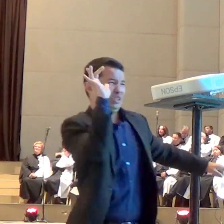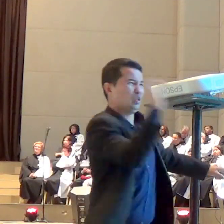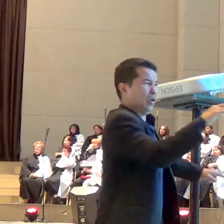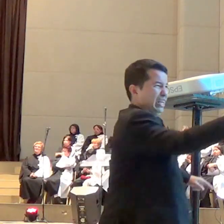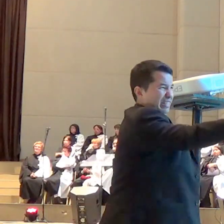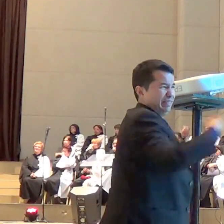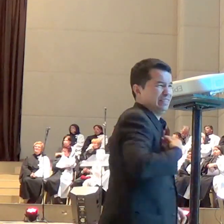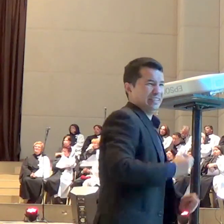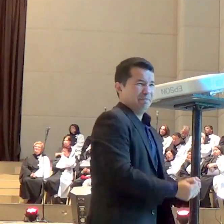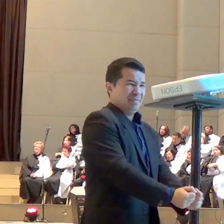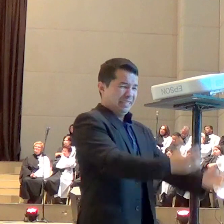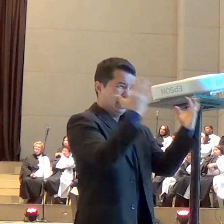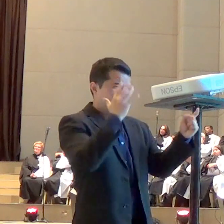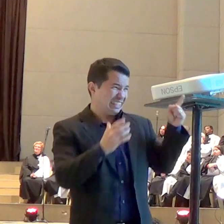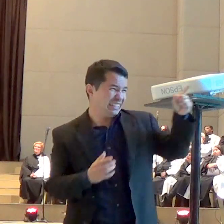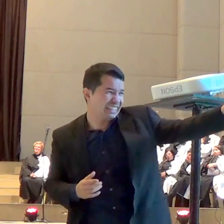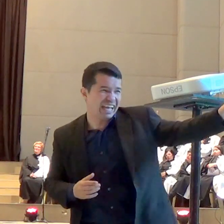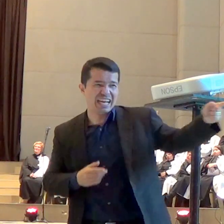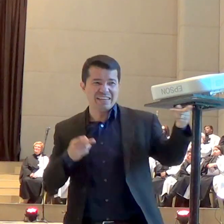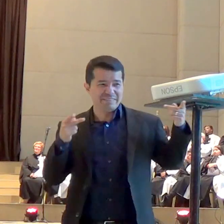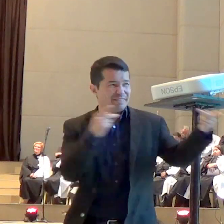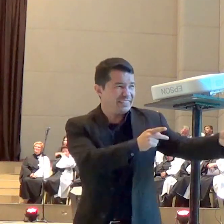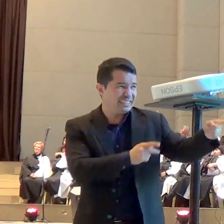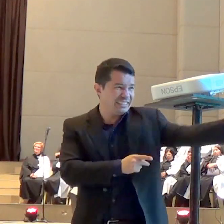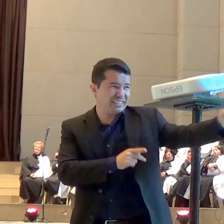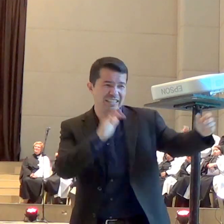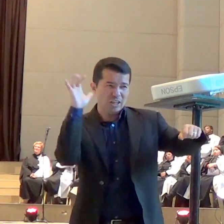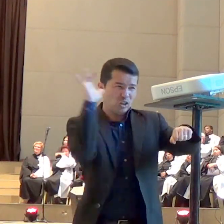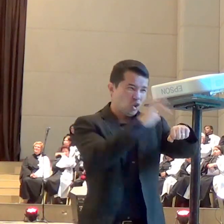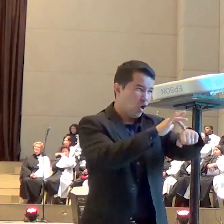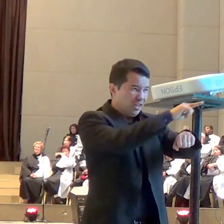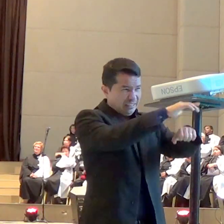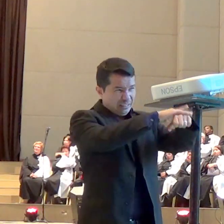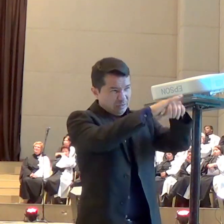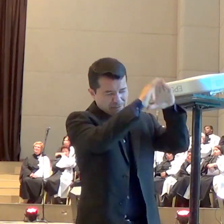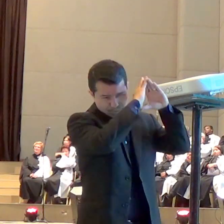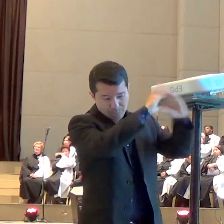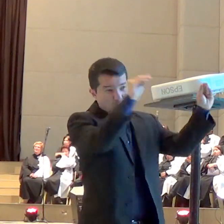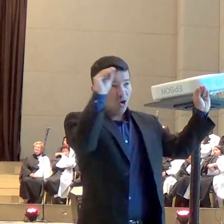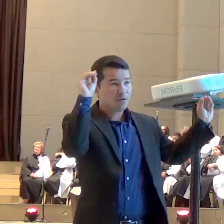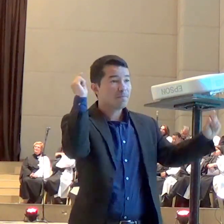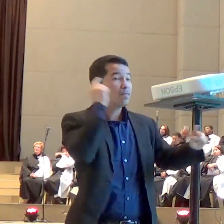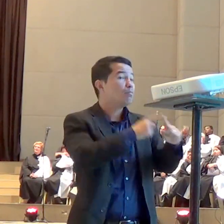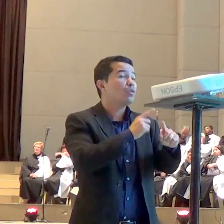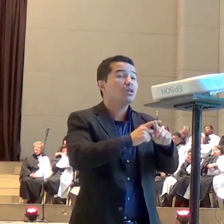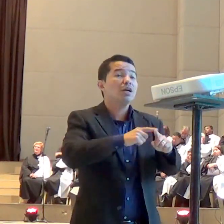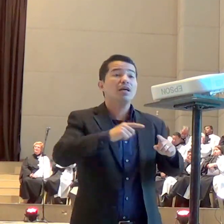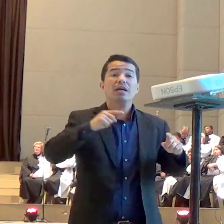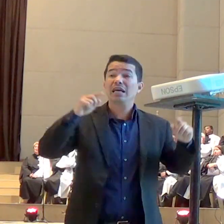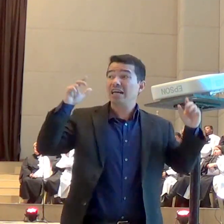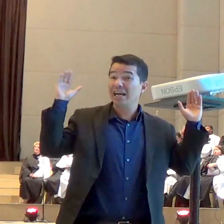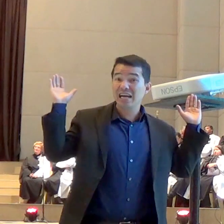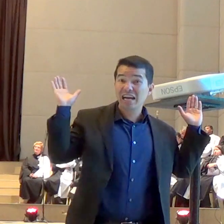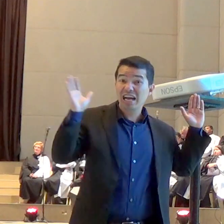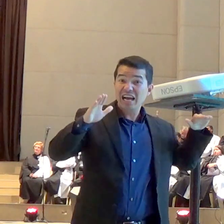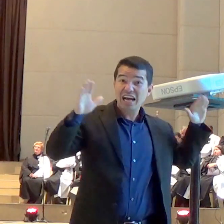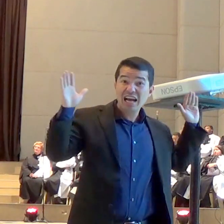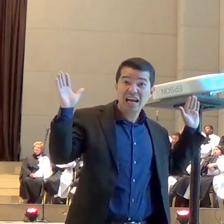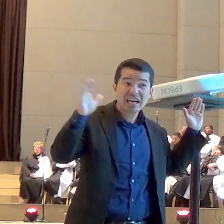visitar tocar abençoar curar porque eles são os mensageiros de Deus mas eu peço ao Pai em